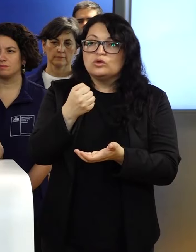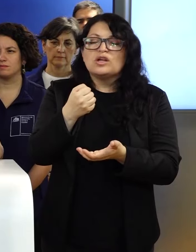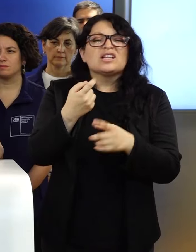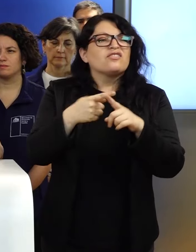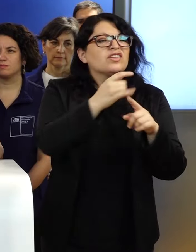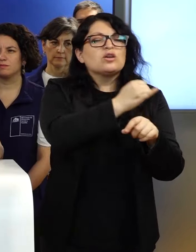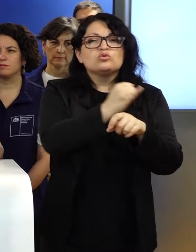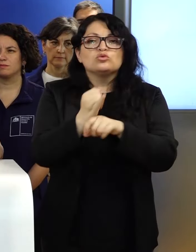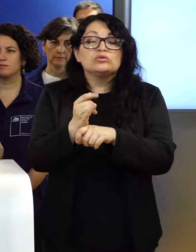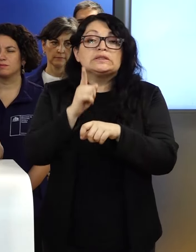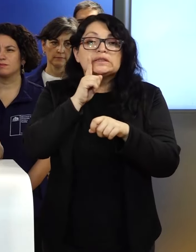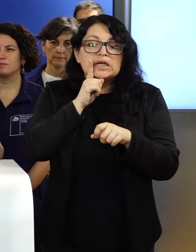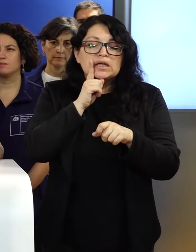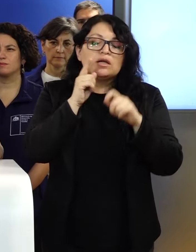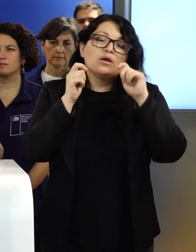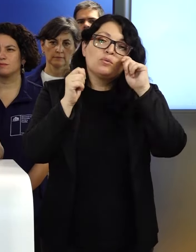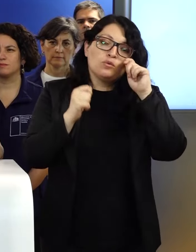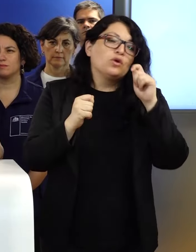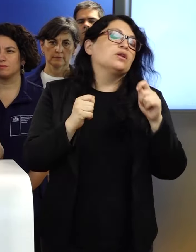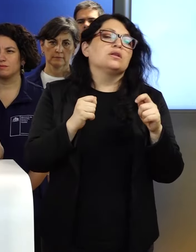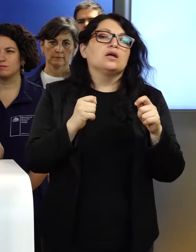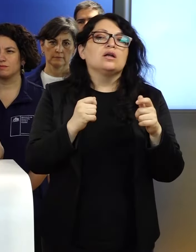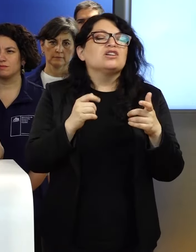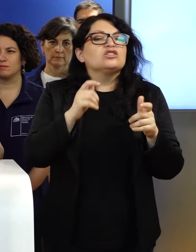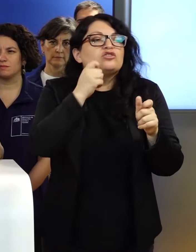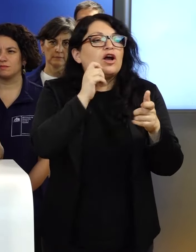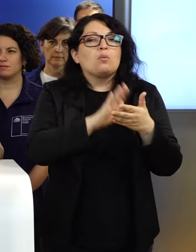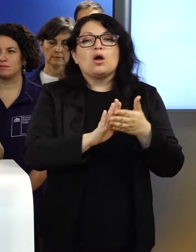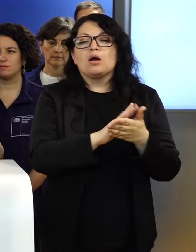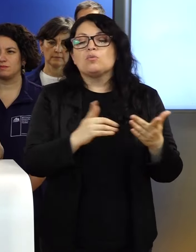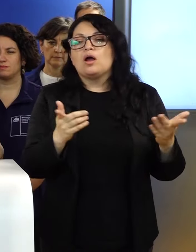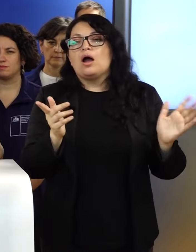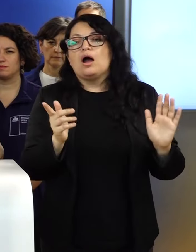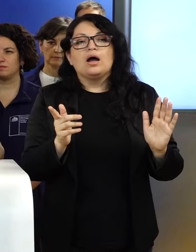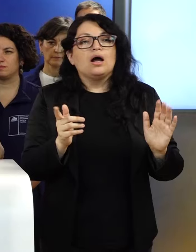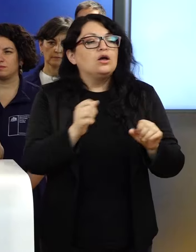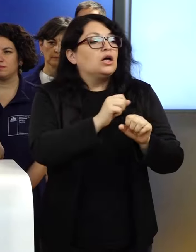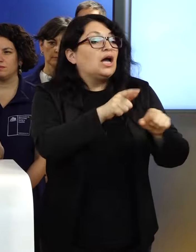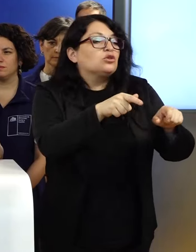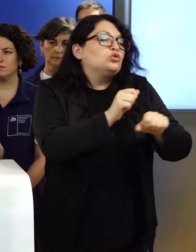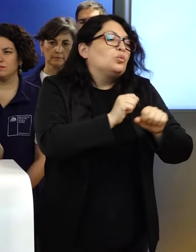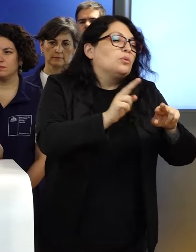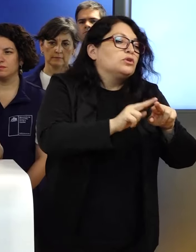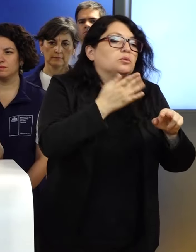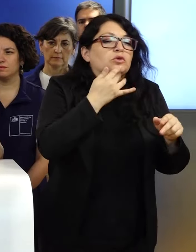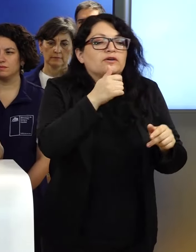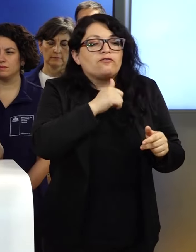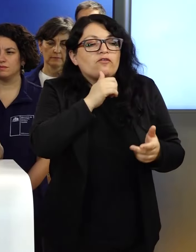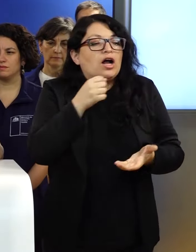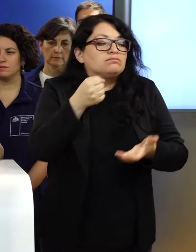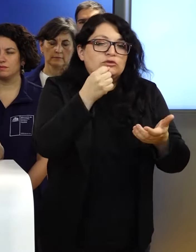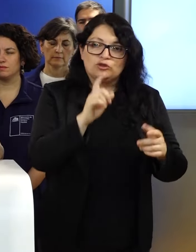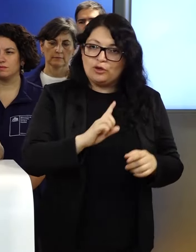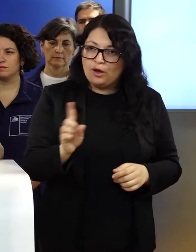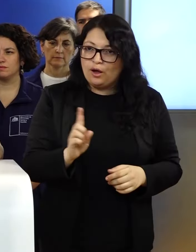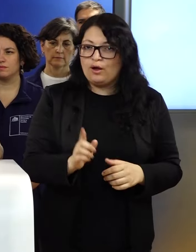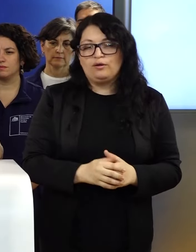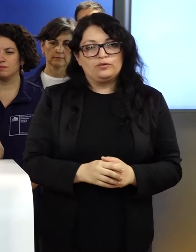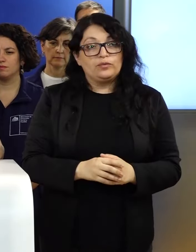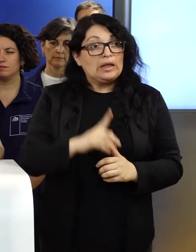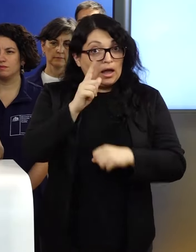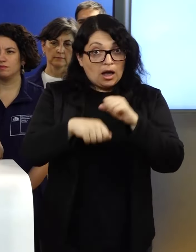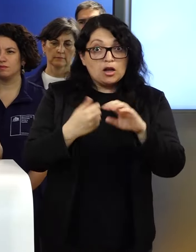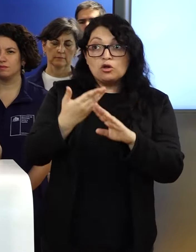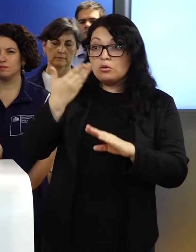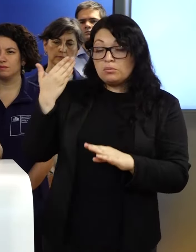instituciones a efectos de que no sea por falta de financiamiento que se desarrolle ninguna labor. El año pasado, en total,